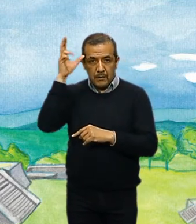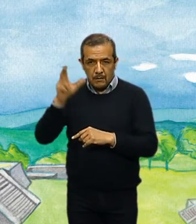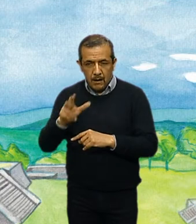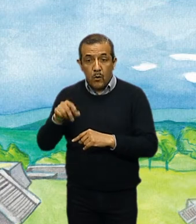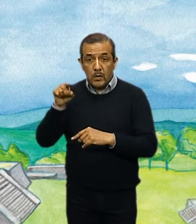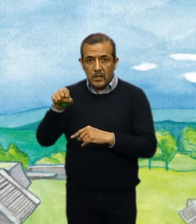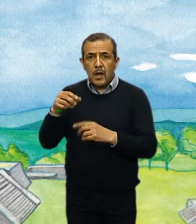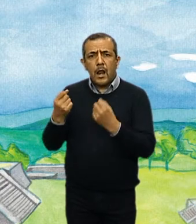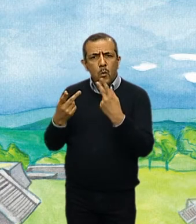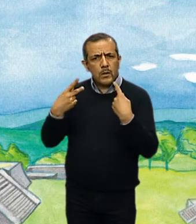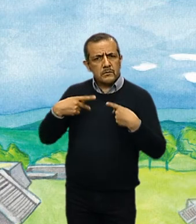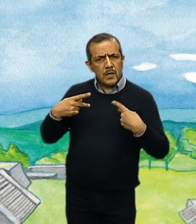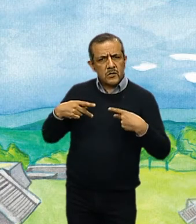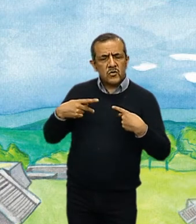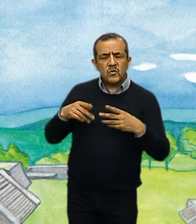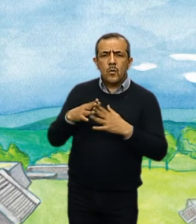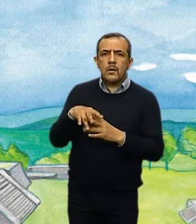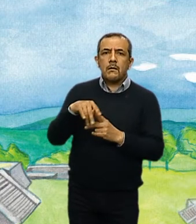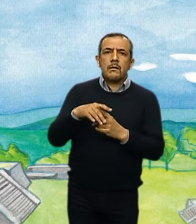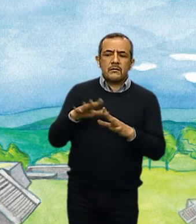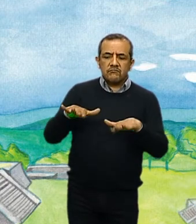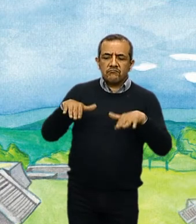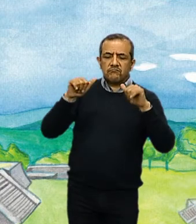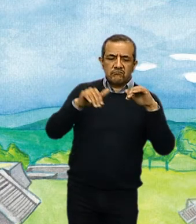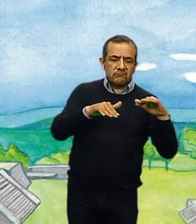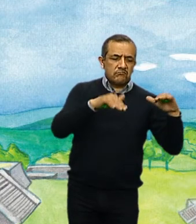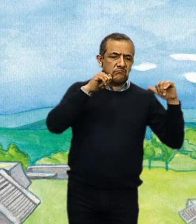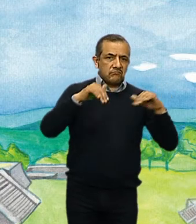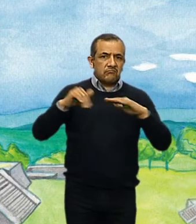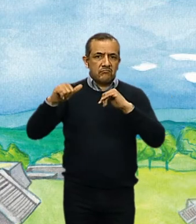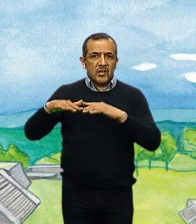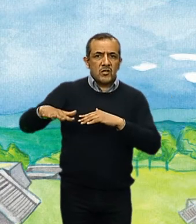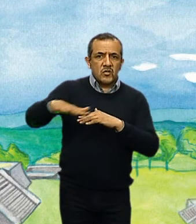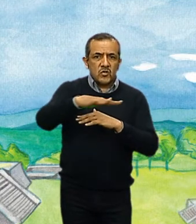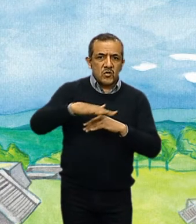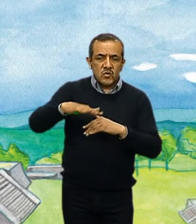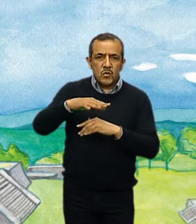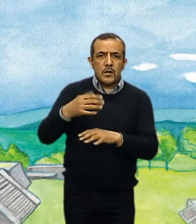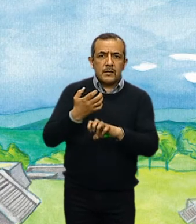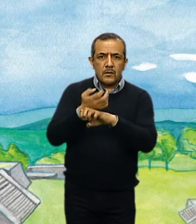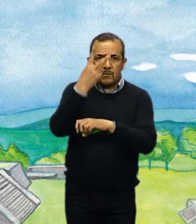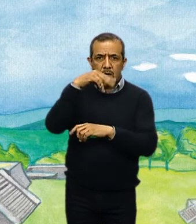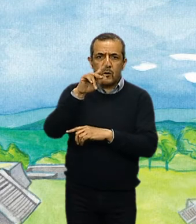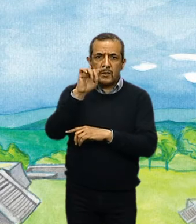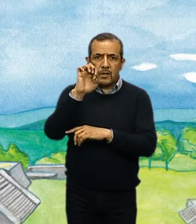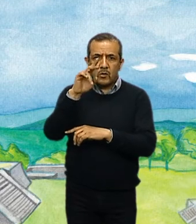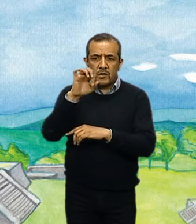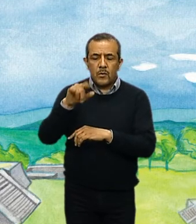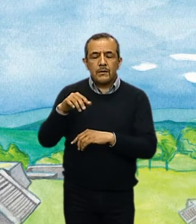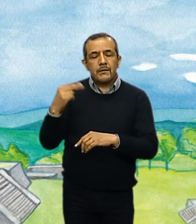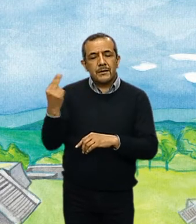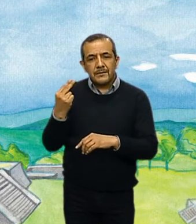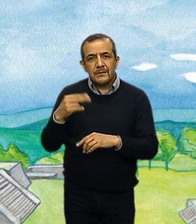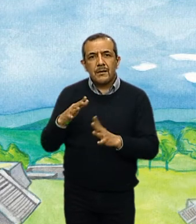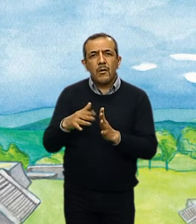después de la caída de Teotihuacán, sentían esa necesidad de resguardarse. Me parece